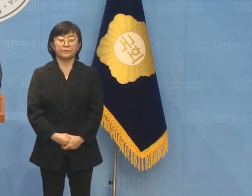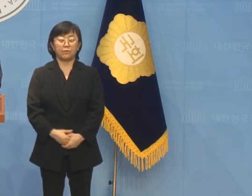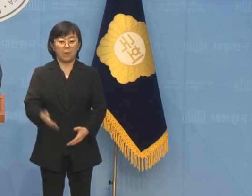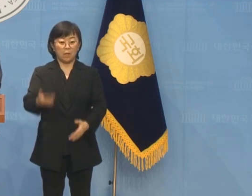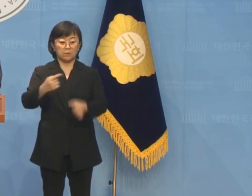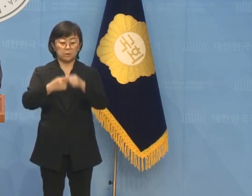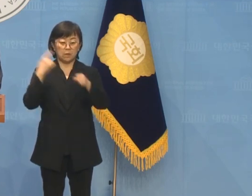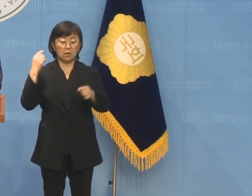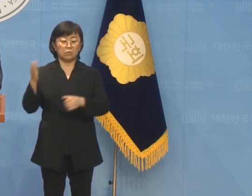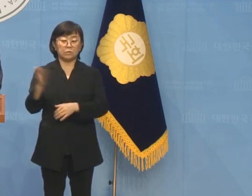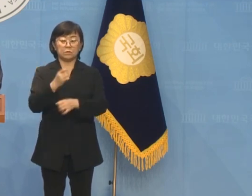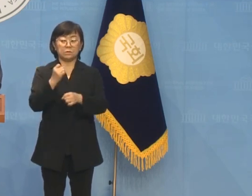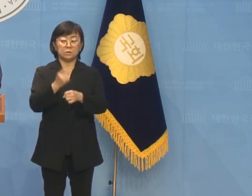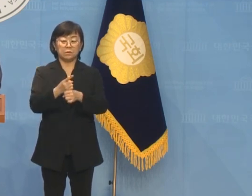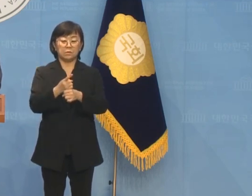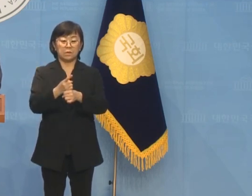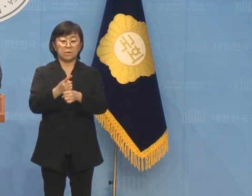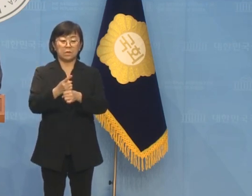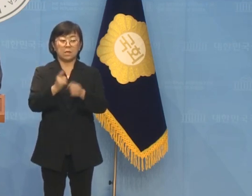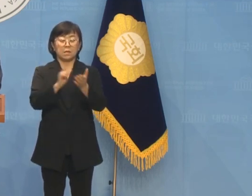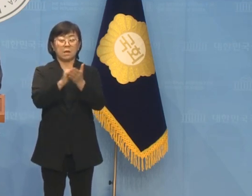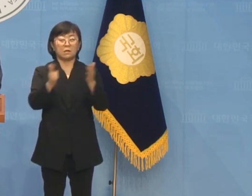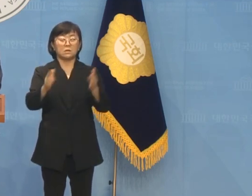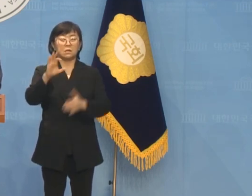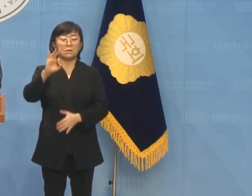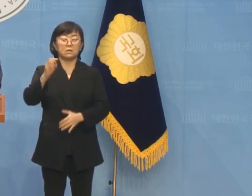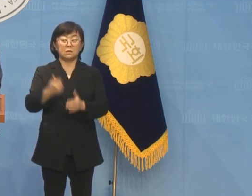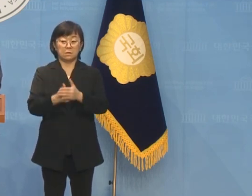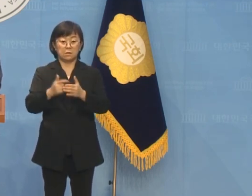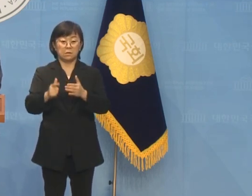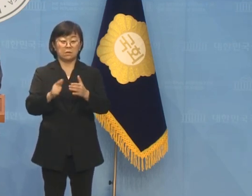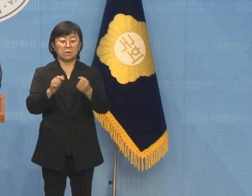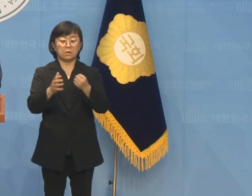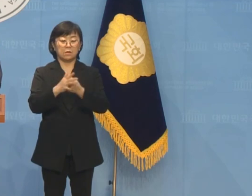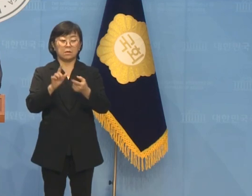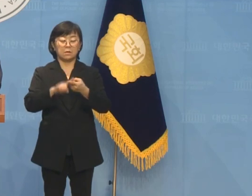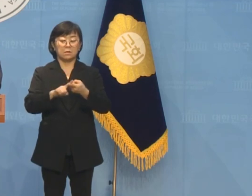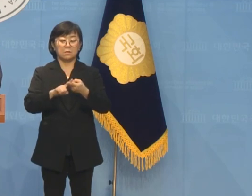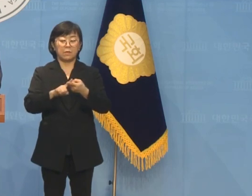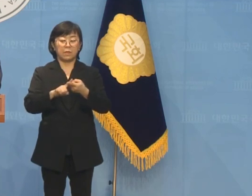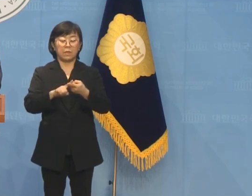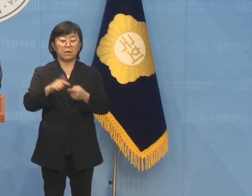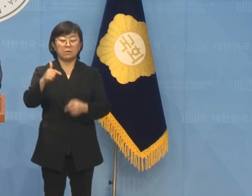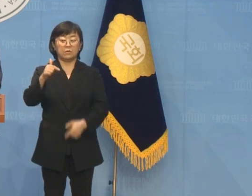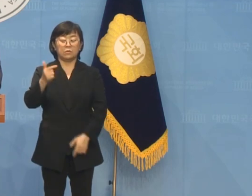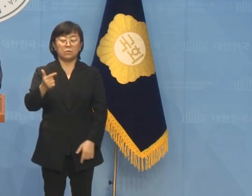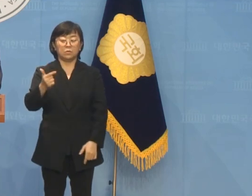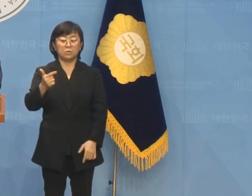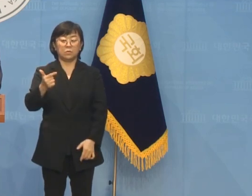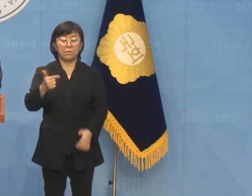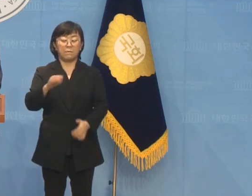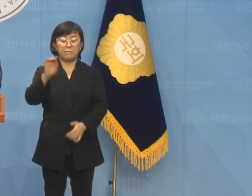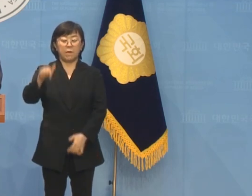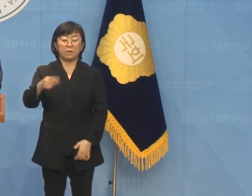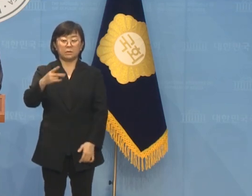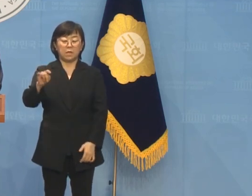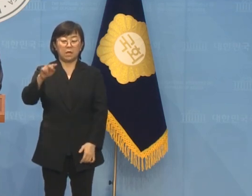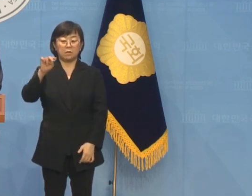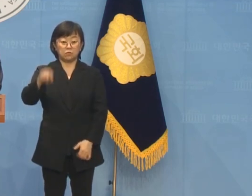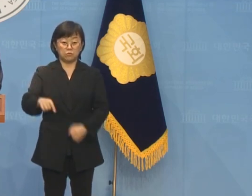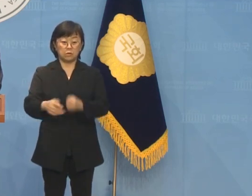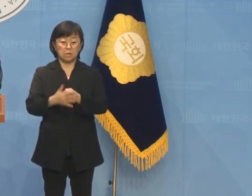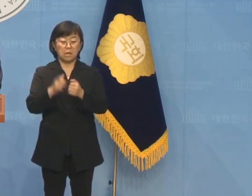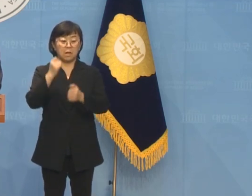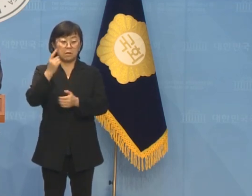지난해부터 이미 강서어를 기웃거리던 병망덕한 노총후배 박대수는 이미